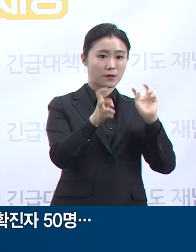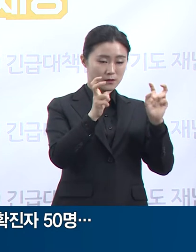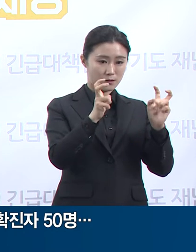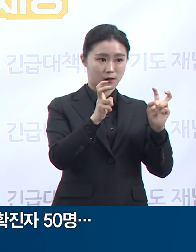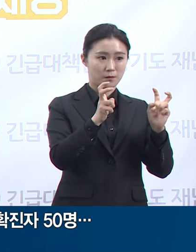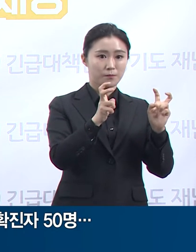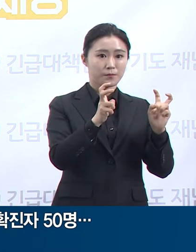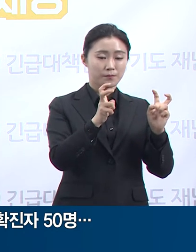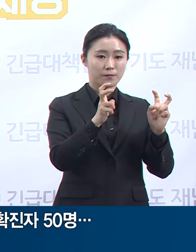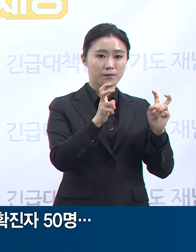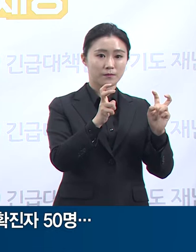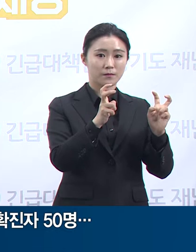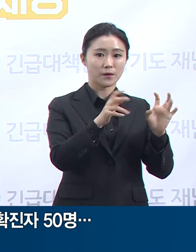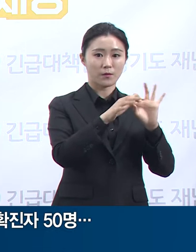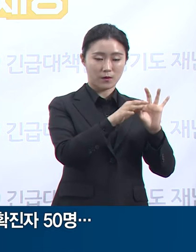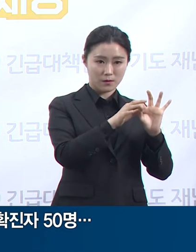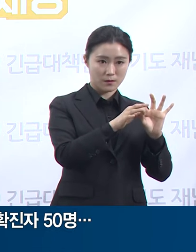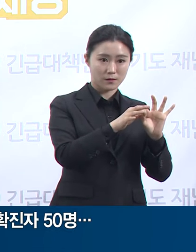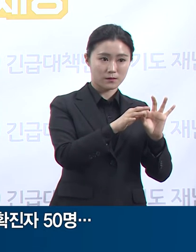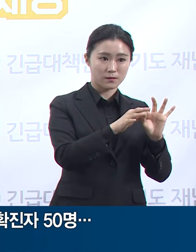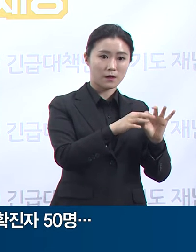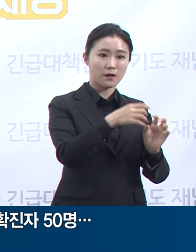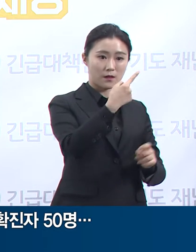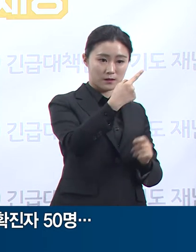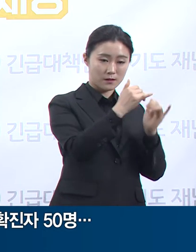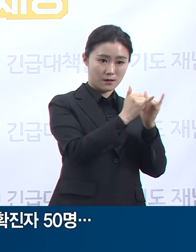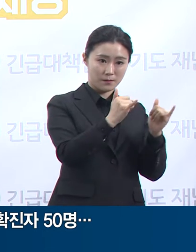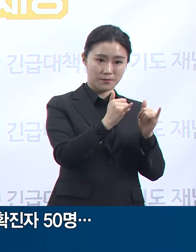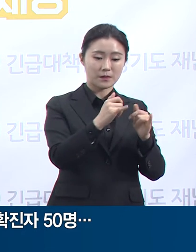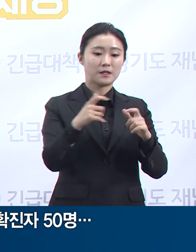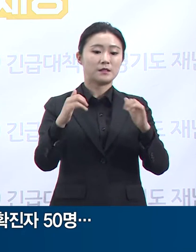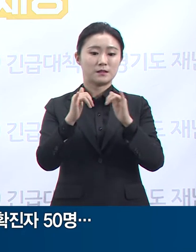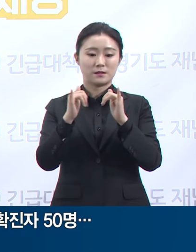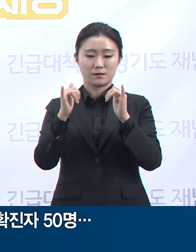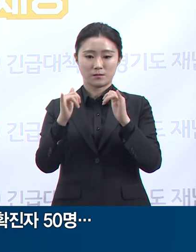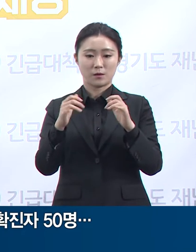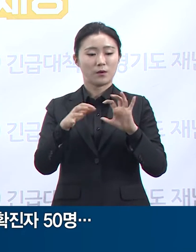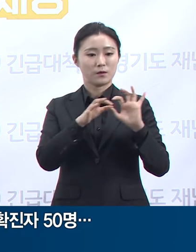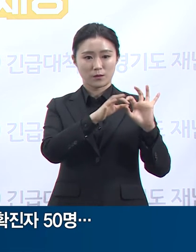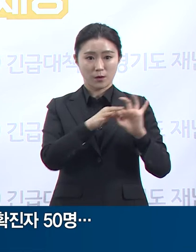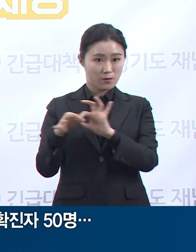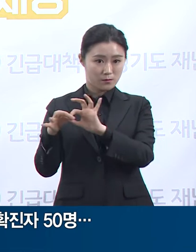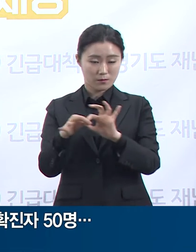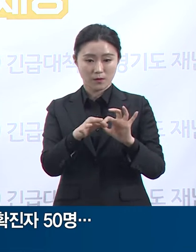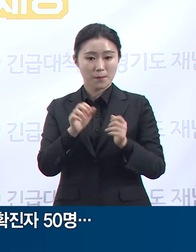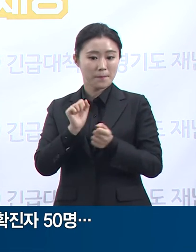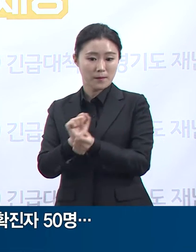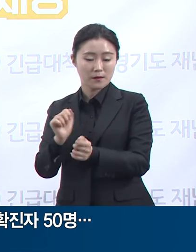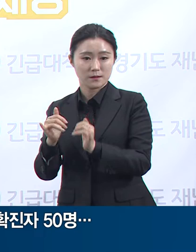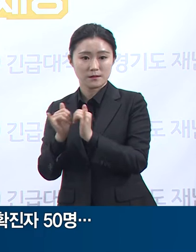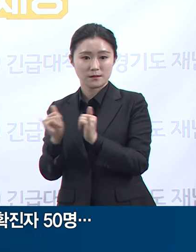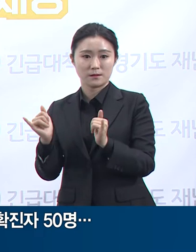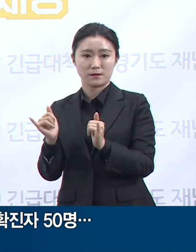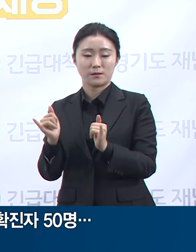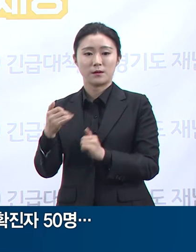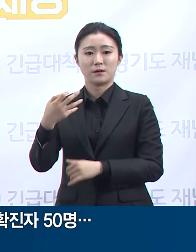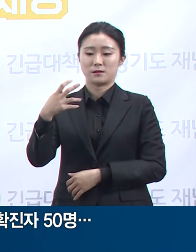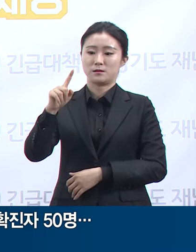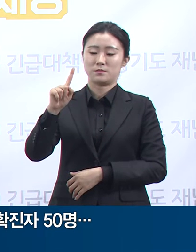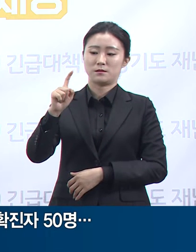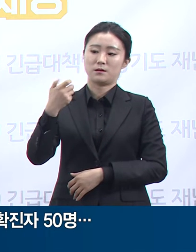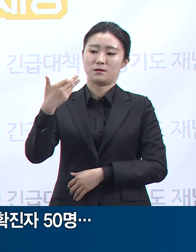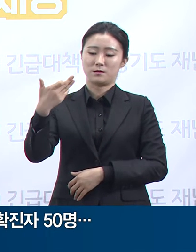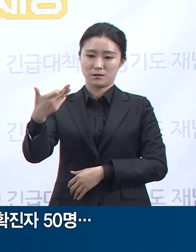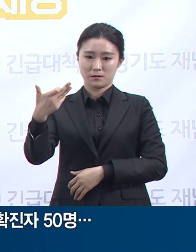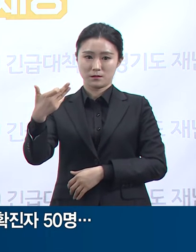전파로 인한 감염이 18명입니다. 부천 쿠팡 물류센터 관련 전수검사 대상은 당초 5월